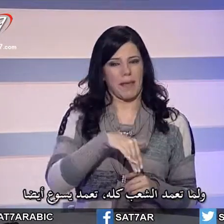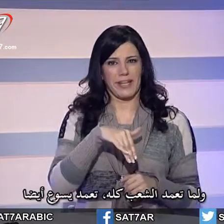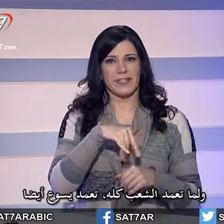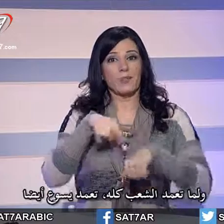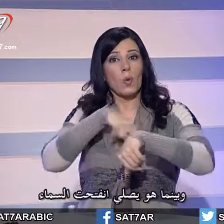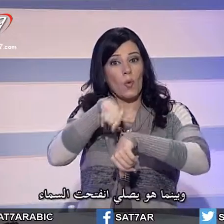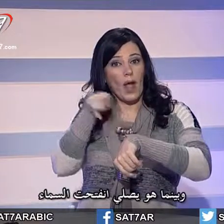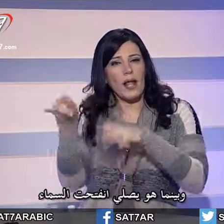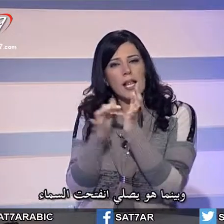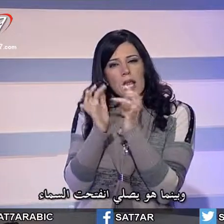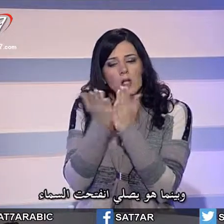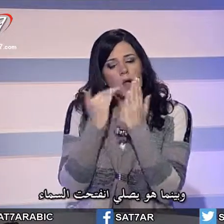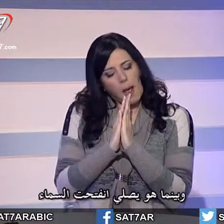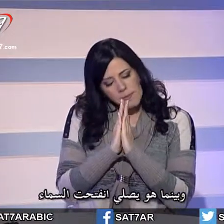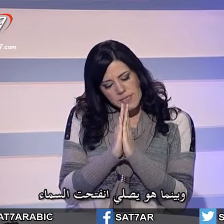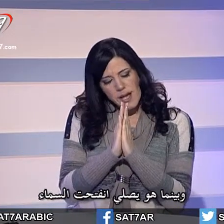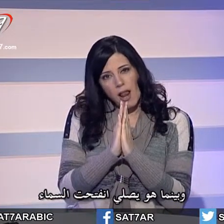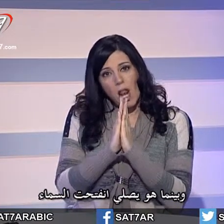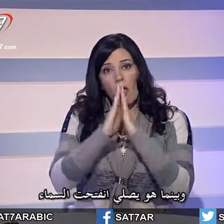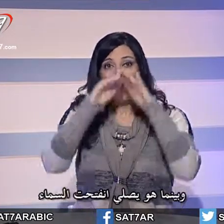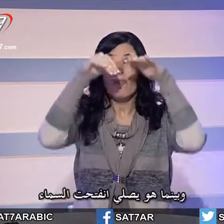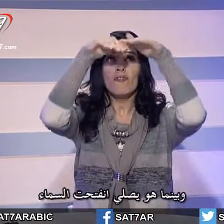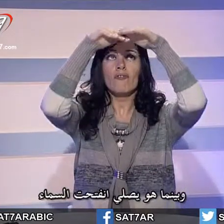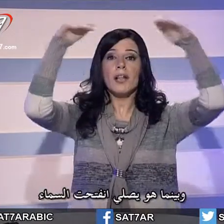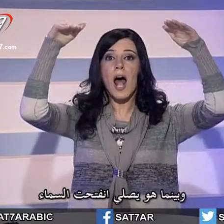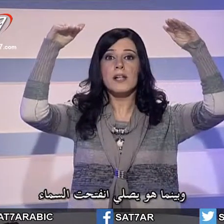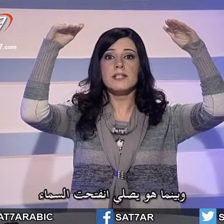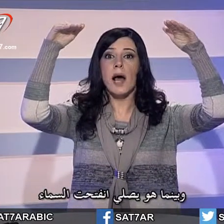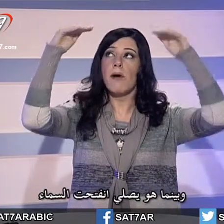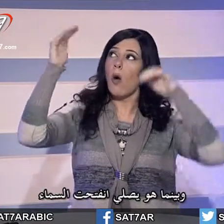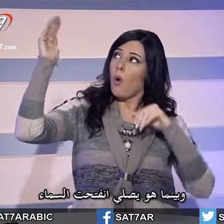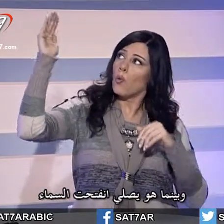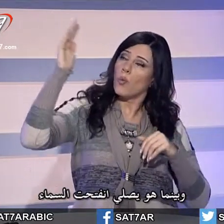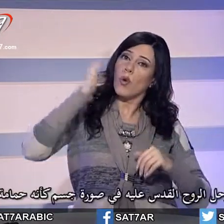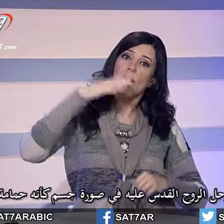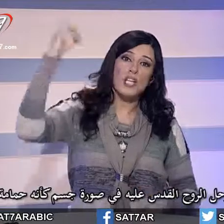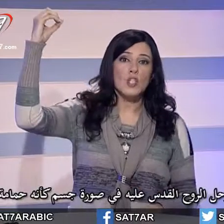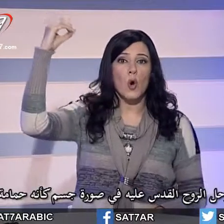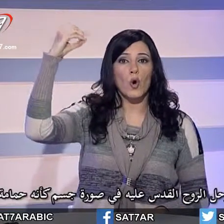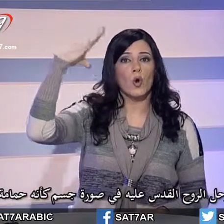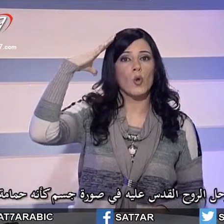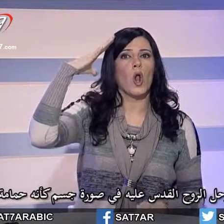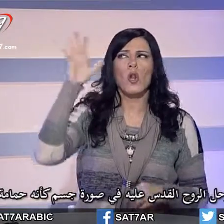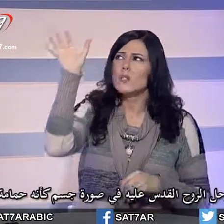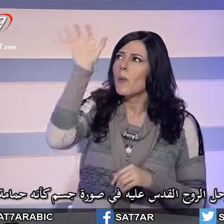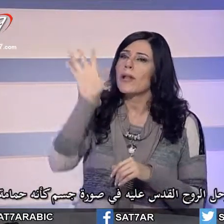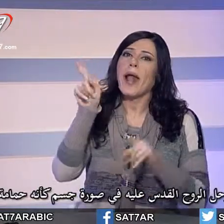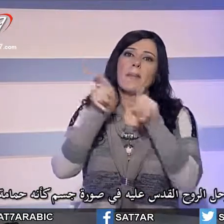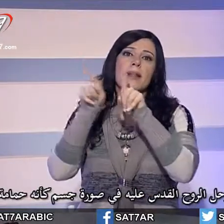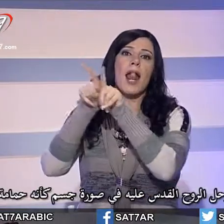وبينما هو يصلي إن فتحت السماء وحل الروح القدس عليه في